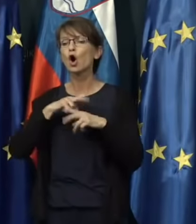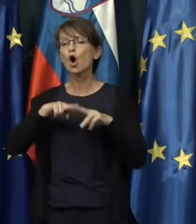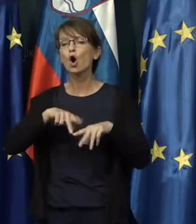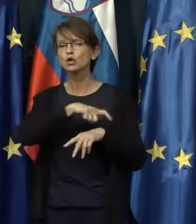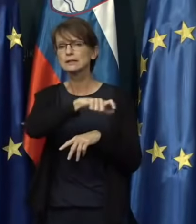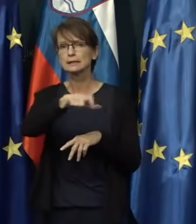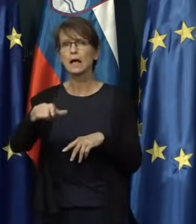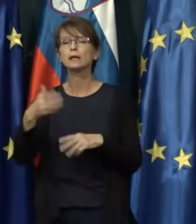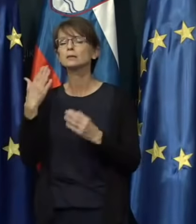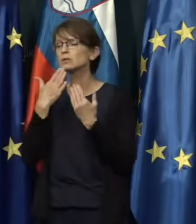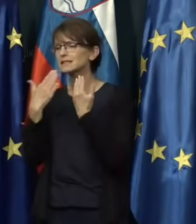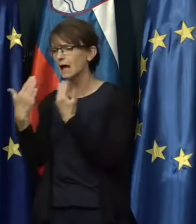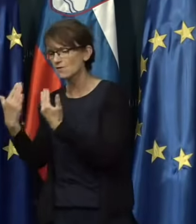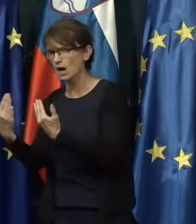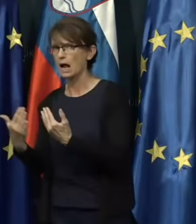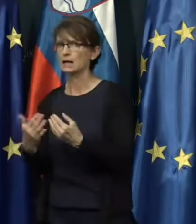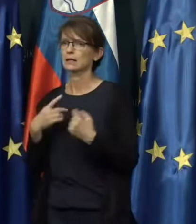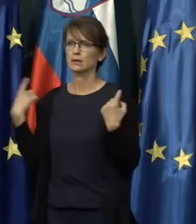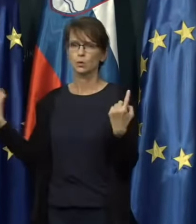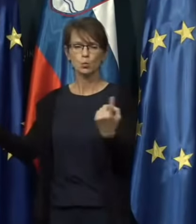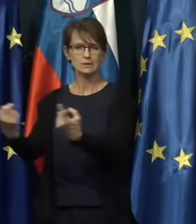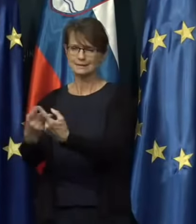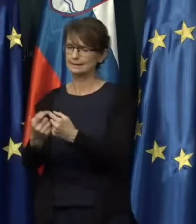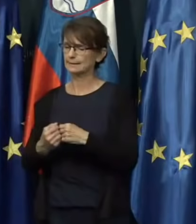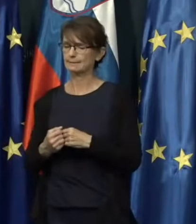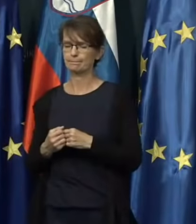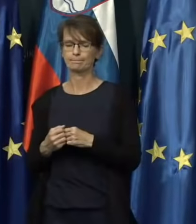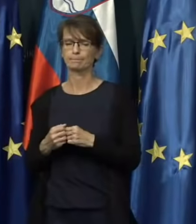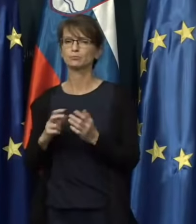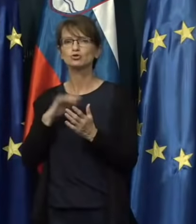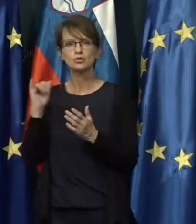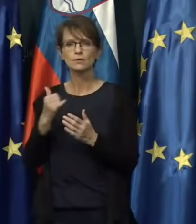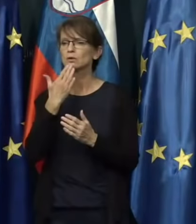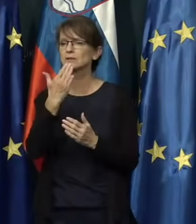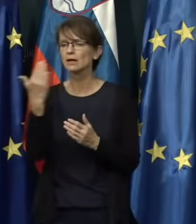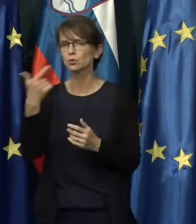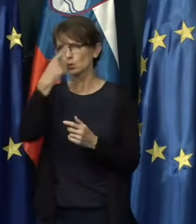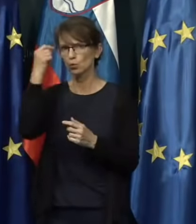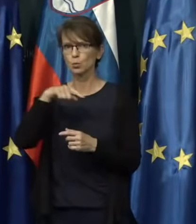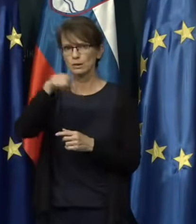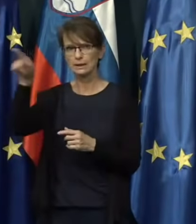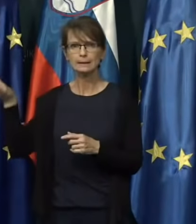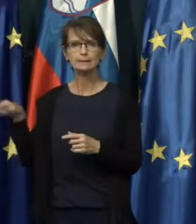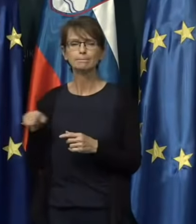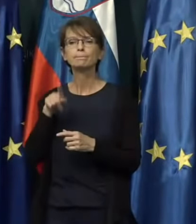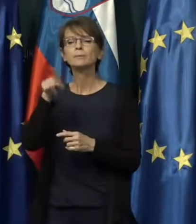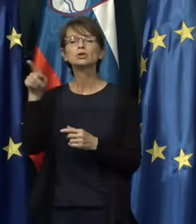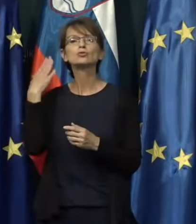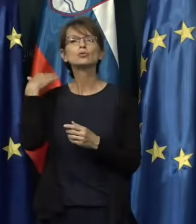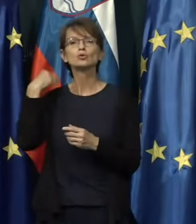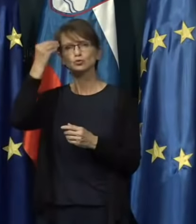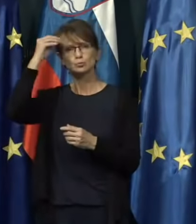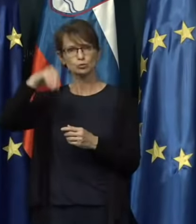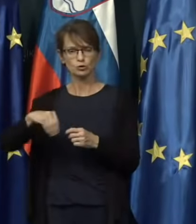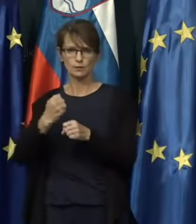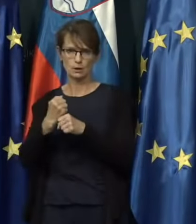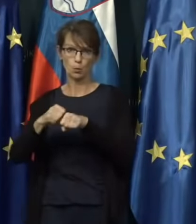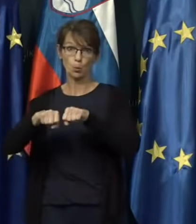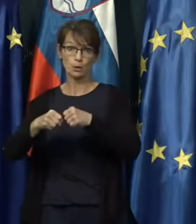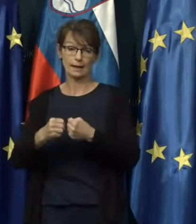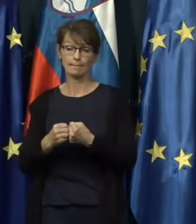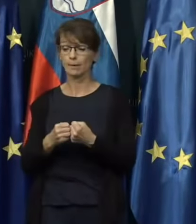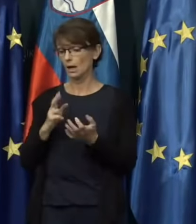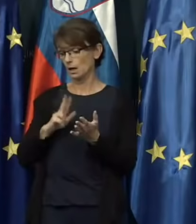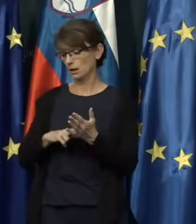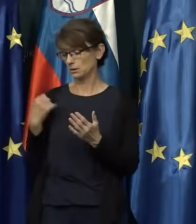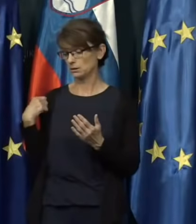se zahvalili. Jaz še vedno se zahvaljujem ljudem, ki so spoštovali ukrepe. Res pa je, da smo v